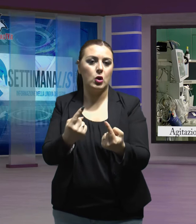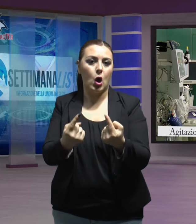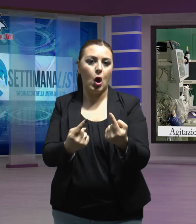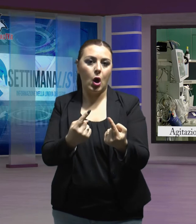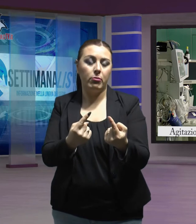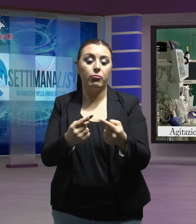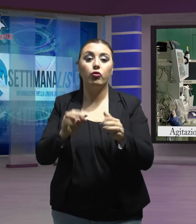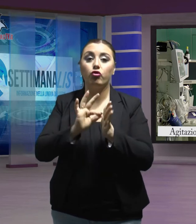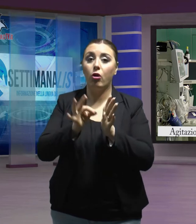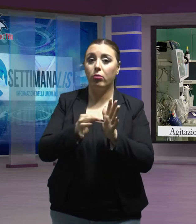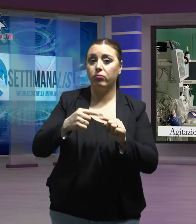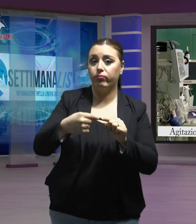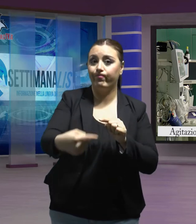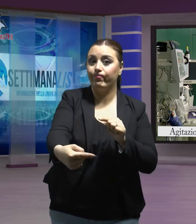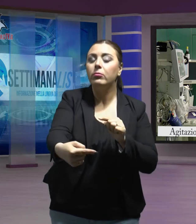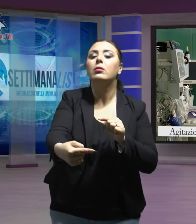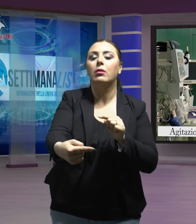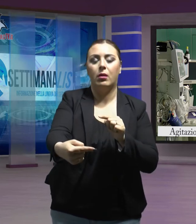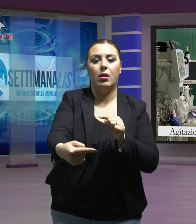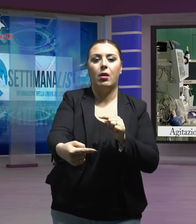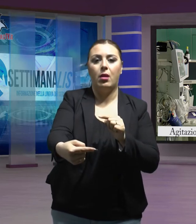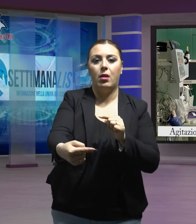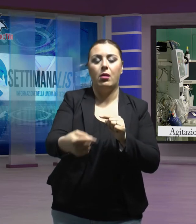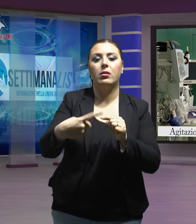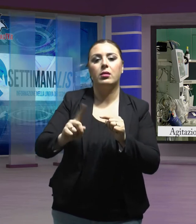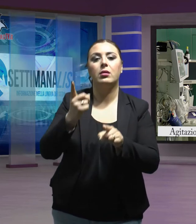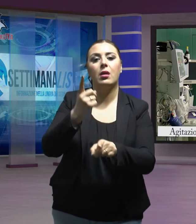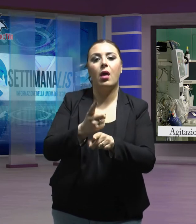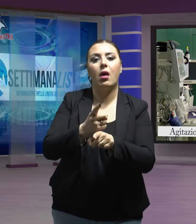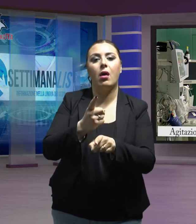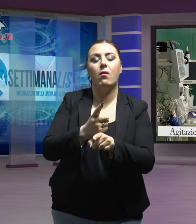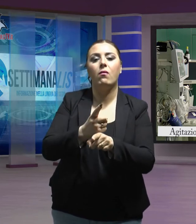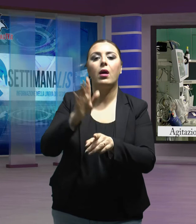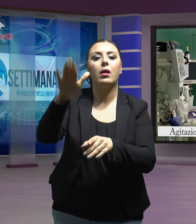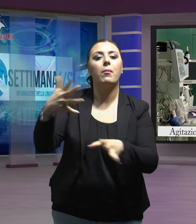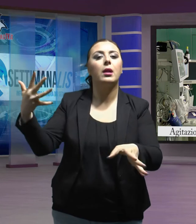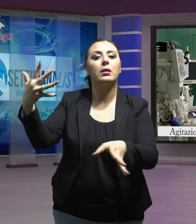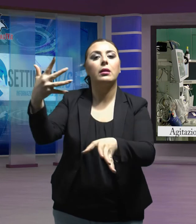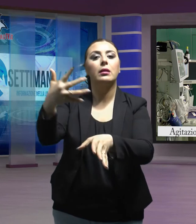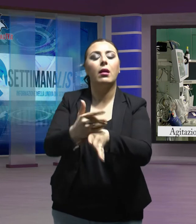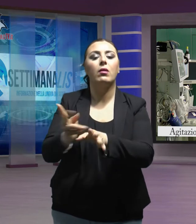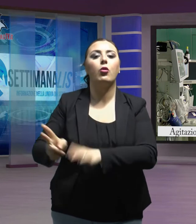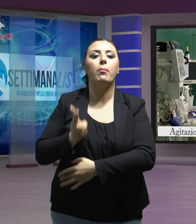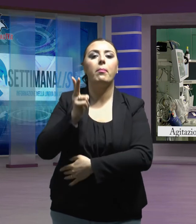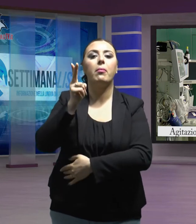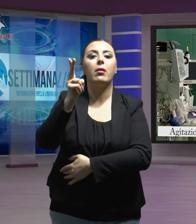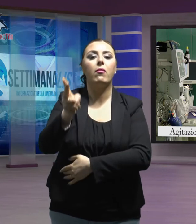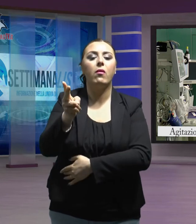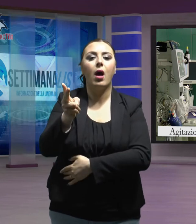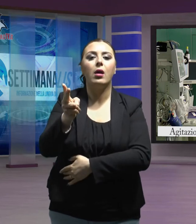prossimi giorni sarà peraltro invocato l'intervento del prefetto per scongiurare